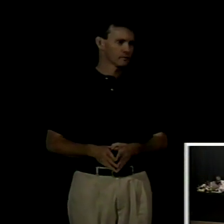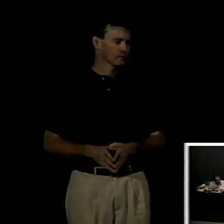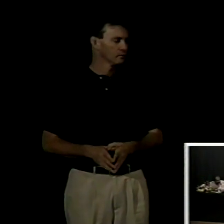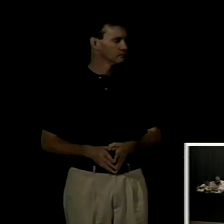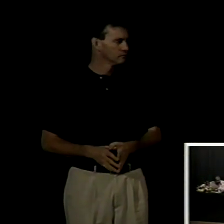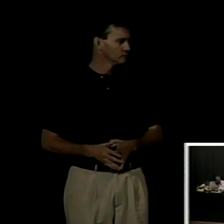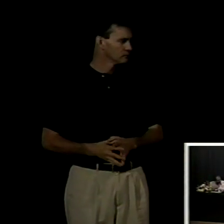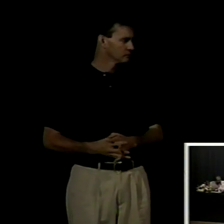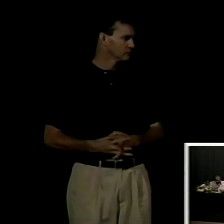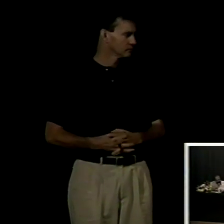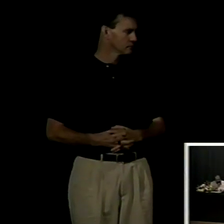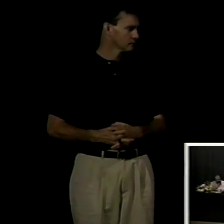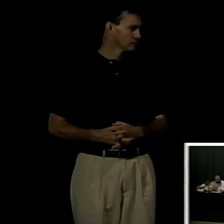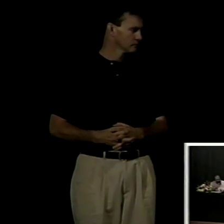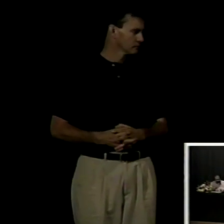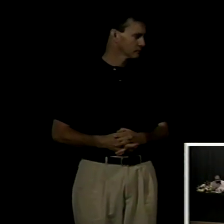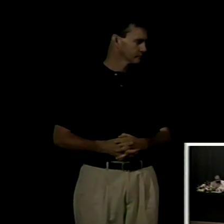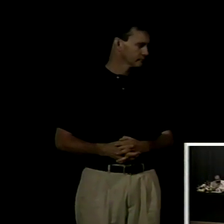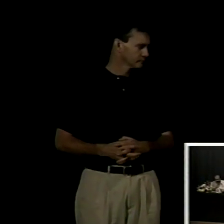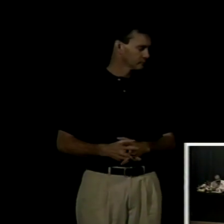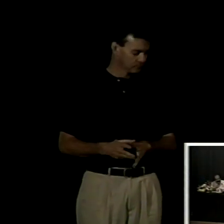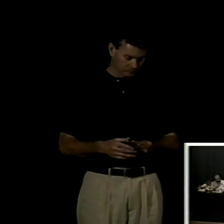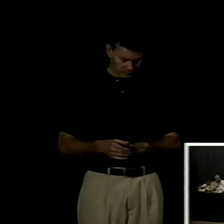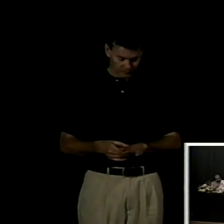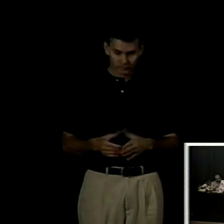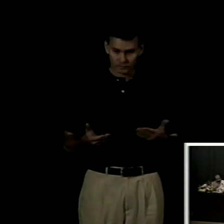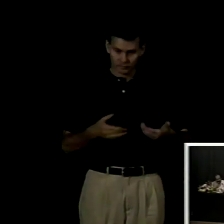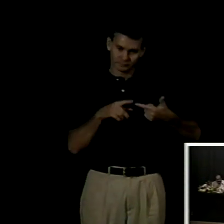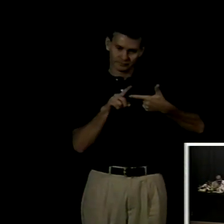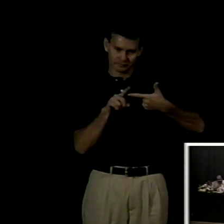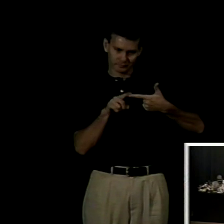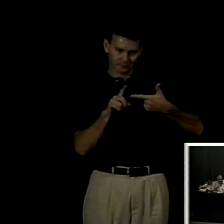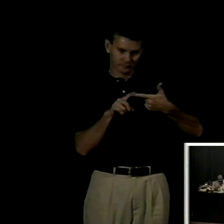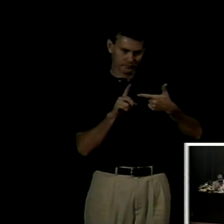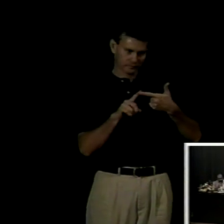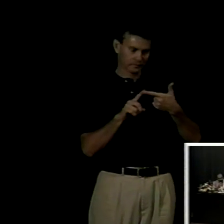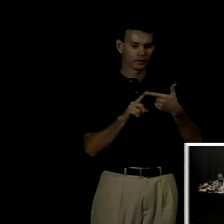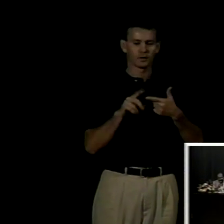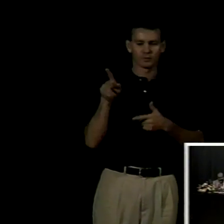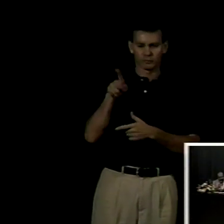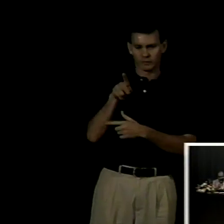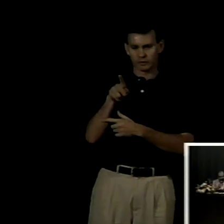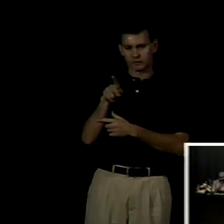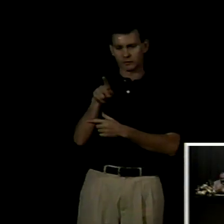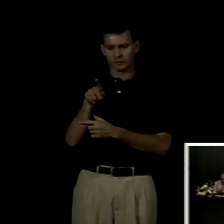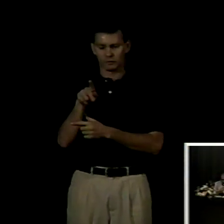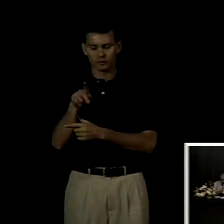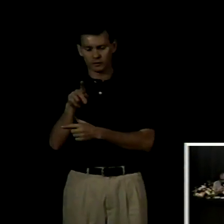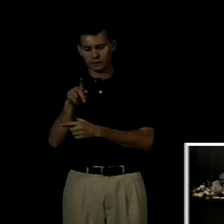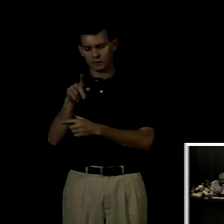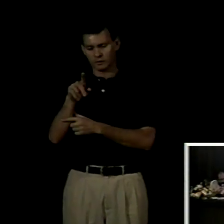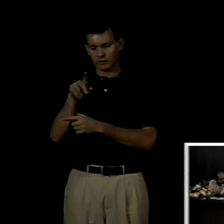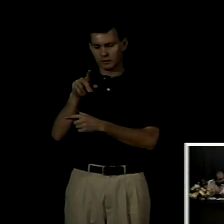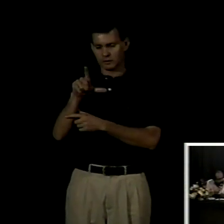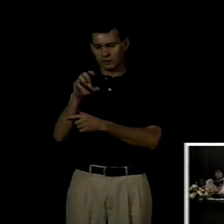exposición seguimos con el profesor Leonardo Peluso de la Universidad de la República Oriental del Uruguay